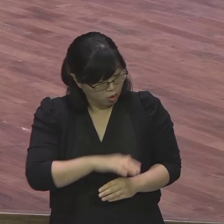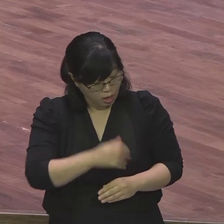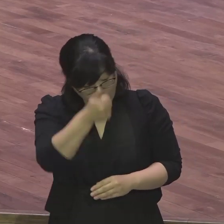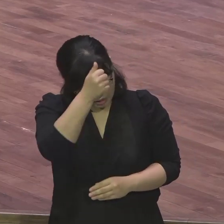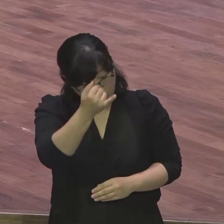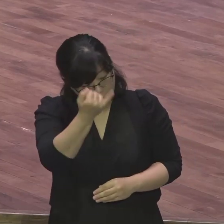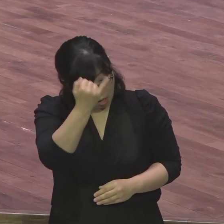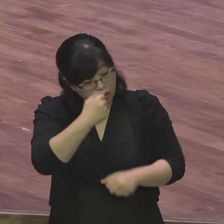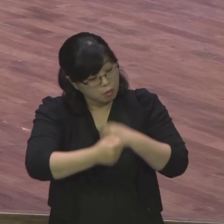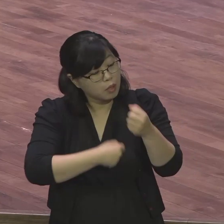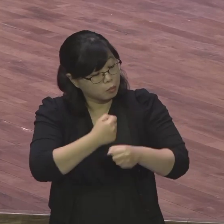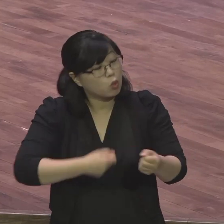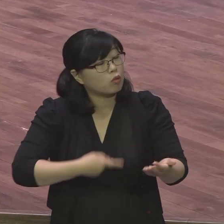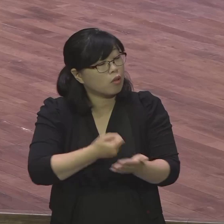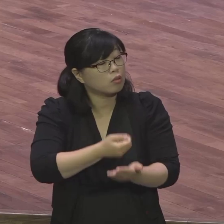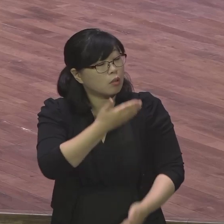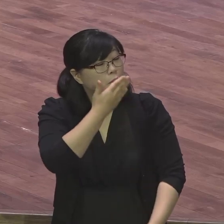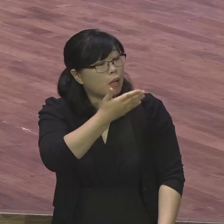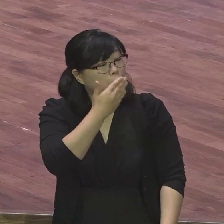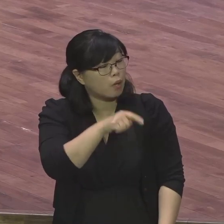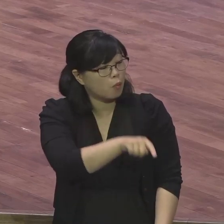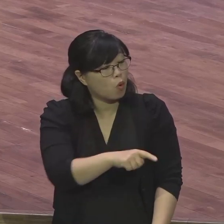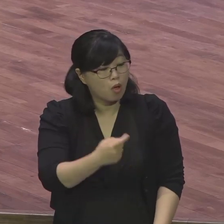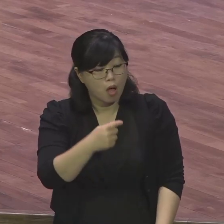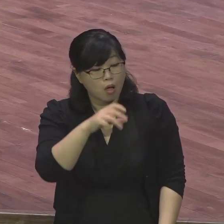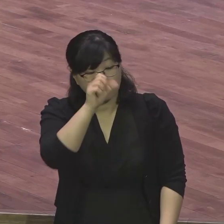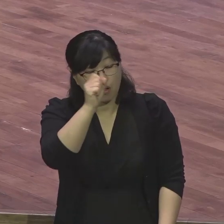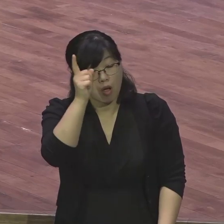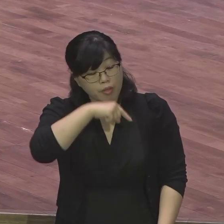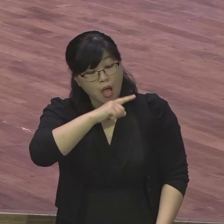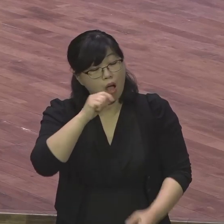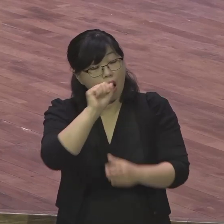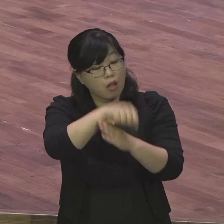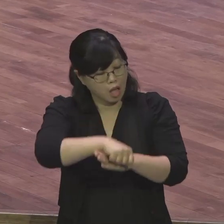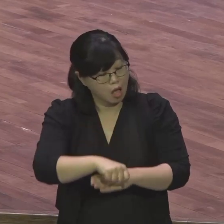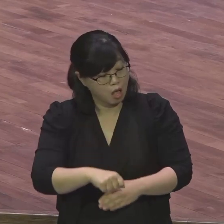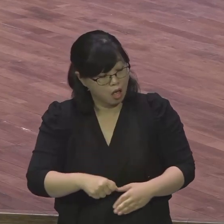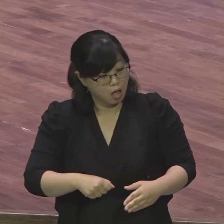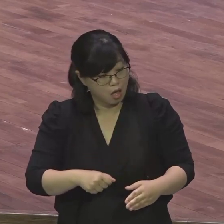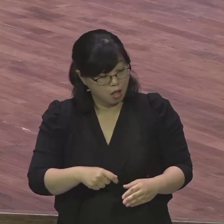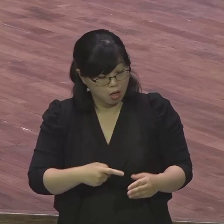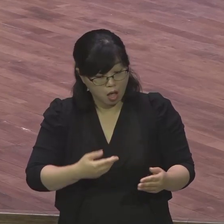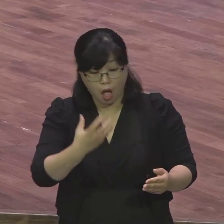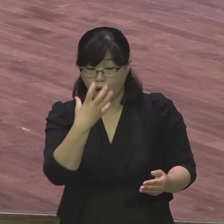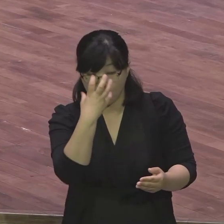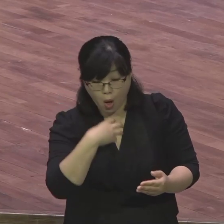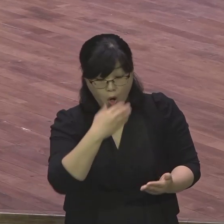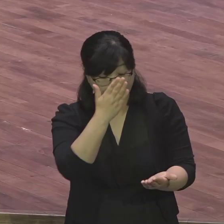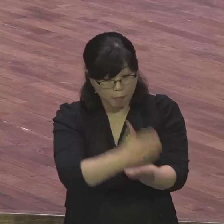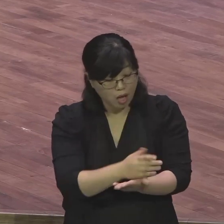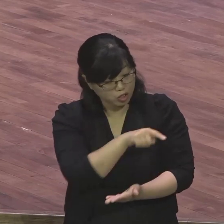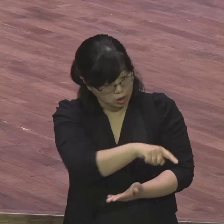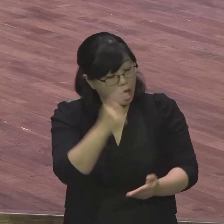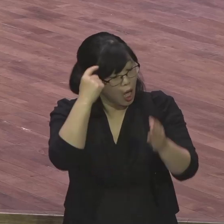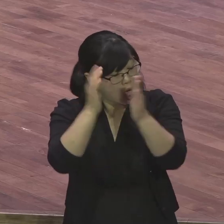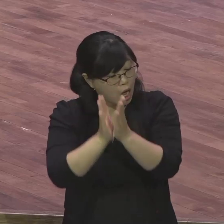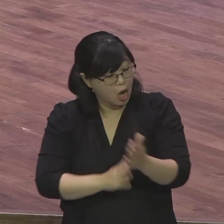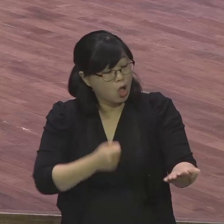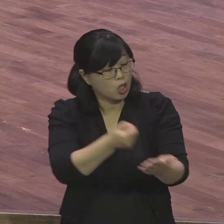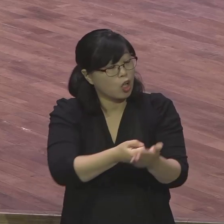뭐요 뱀이 따먹으려 따먹으려 한다 따먹었다고 그게 잘못이 없냐고요 그러니까 여러분이 자유의지를 주었습니다